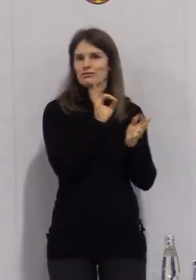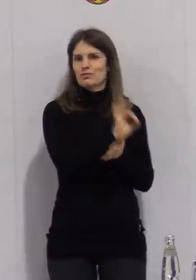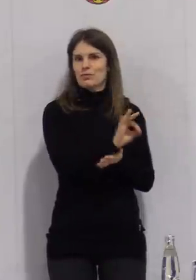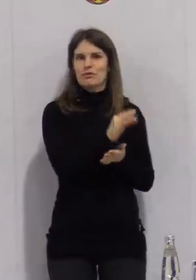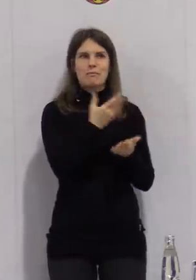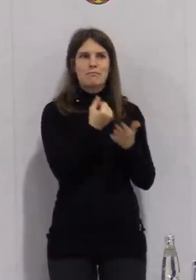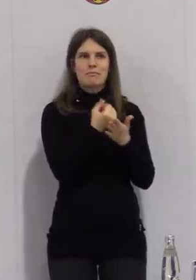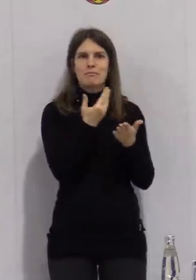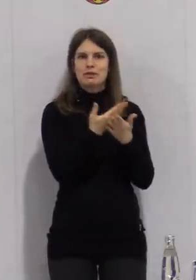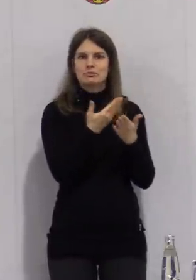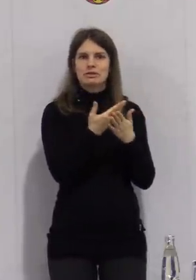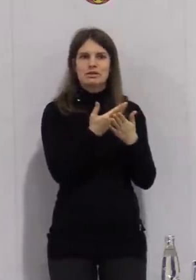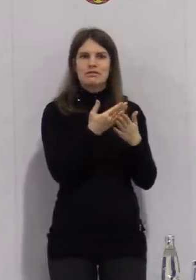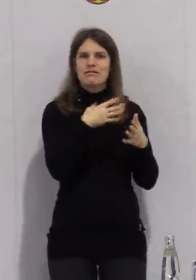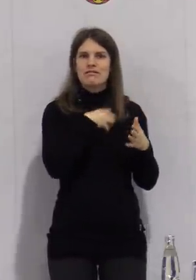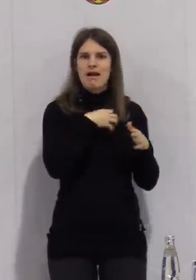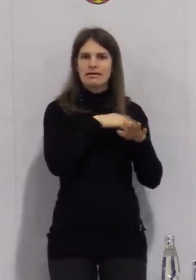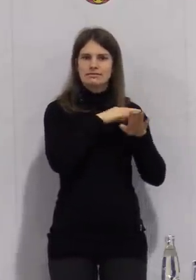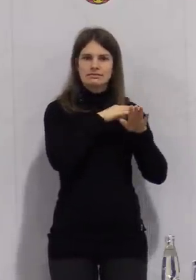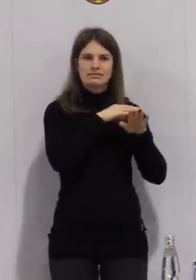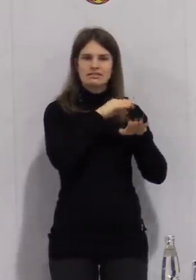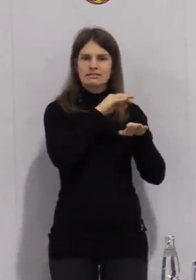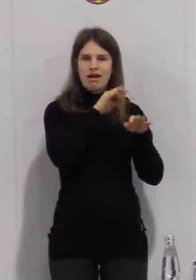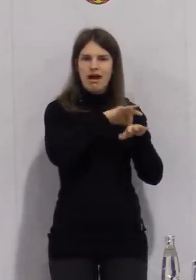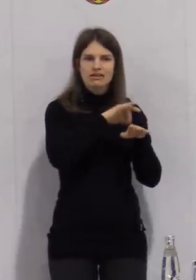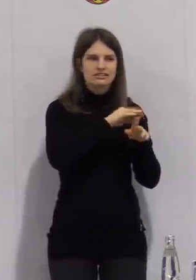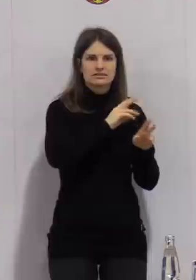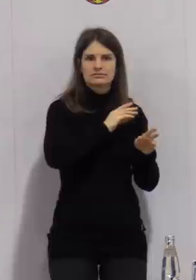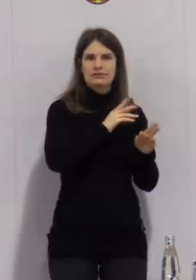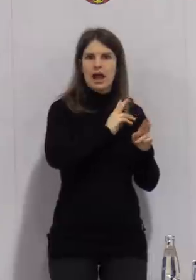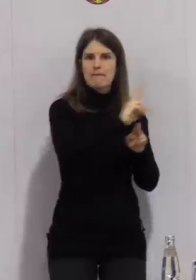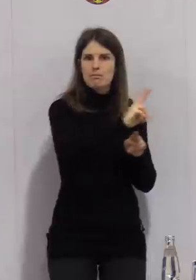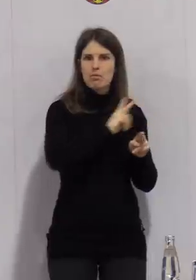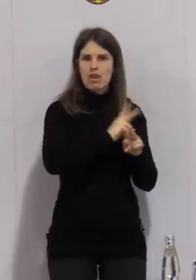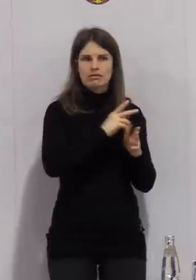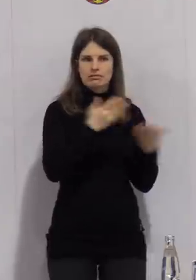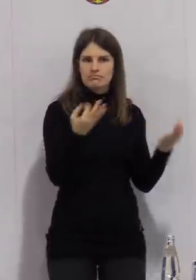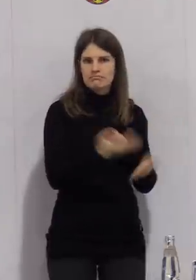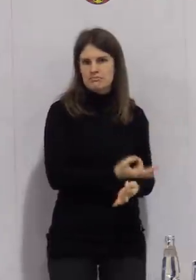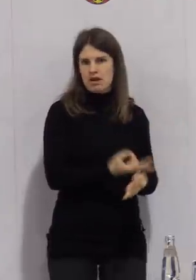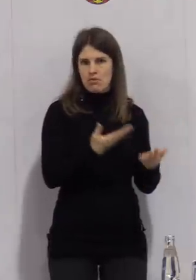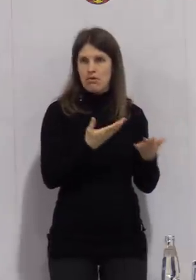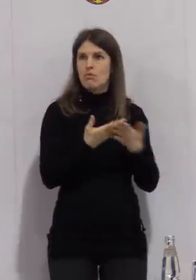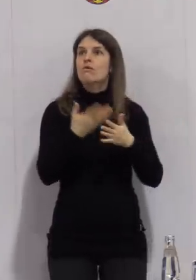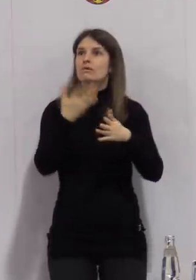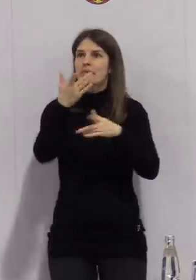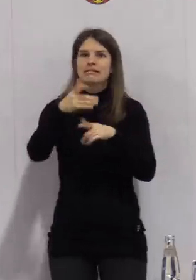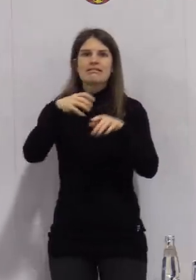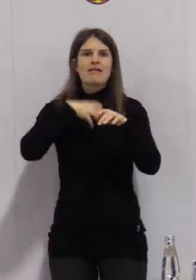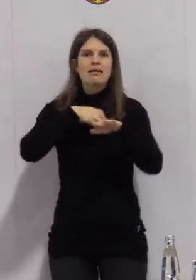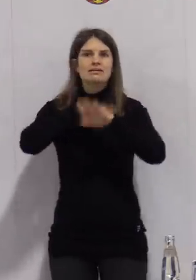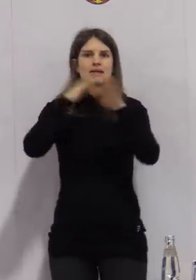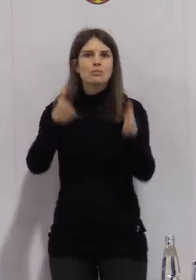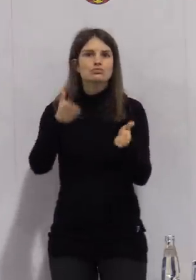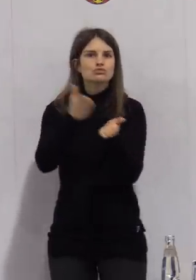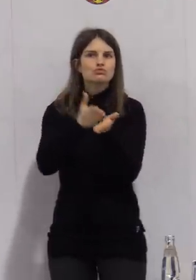stabilisieren. In den Krankenhäusern laufen ja die Impfungen bereits, beziehungsweise sind teilweise schon abgeschlossen,